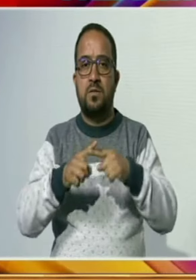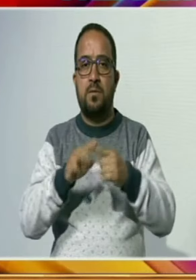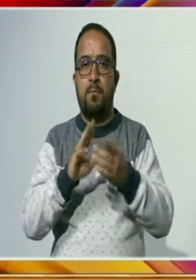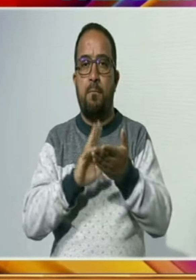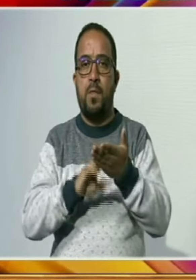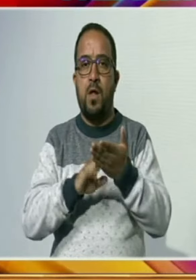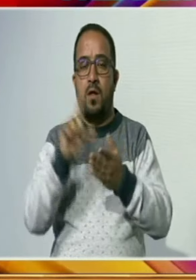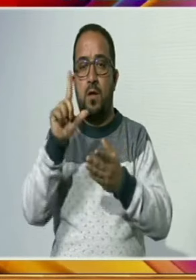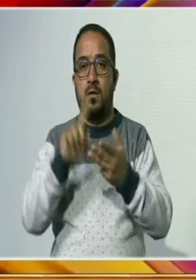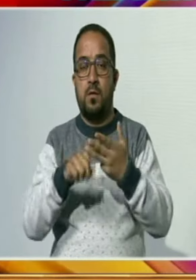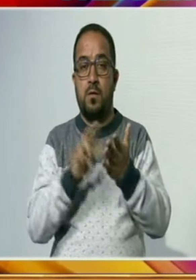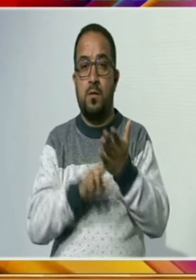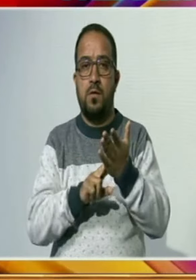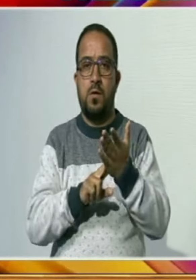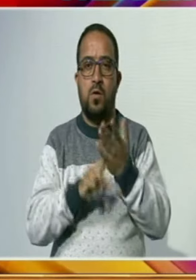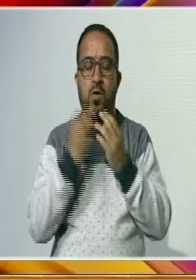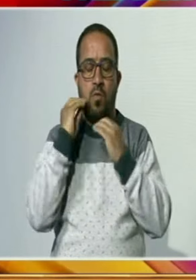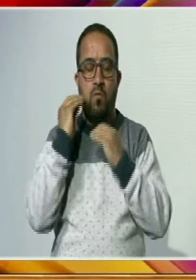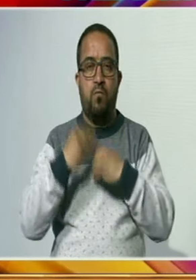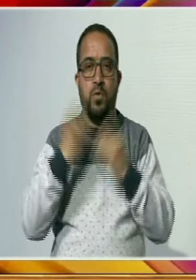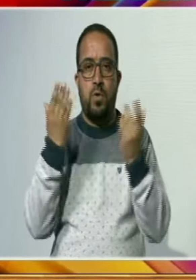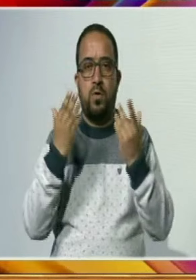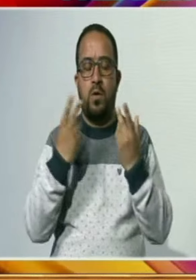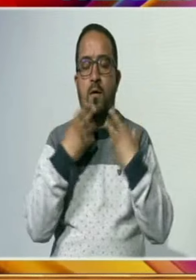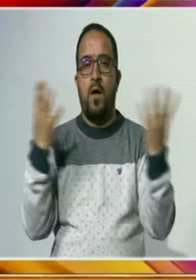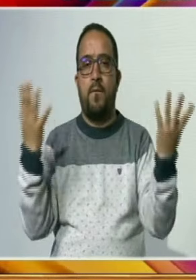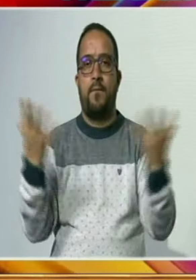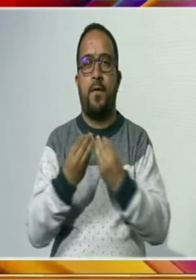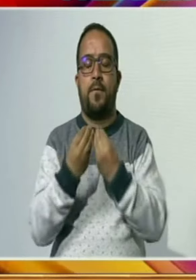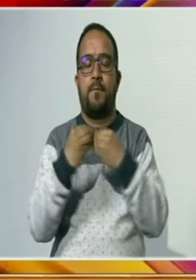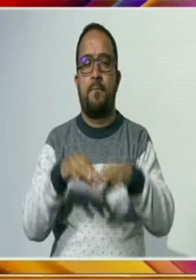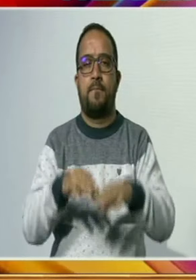پر ملک اور معاشرے کے لیے گیر معاملی تعاون کیا